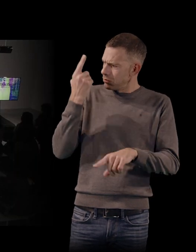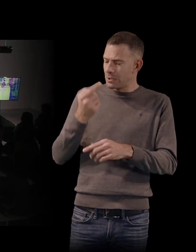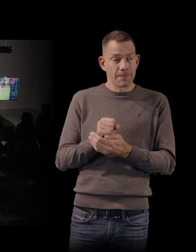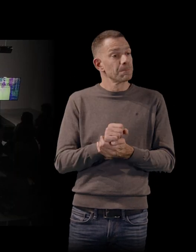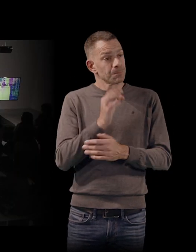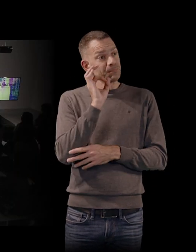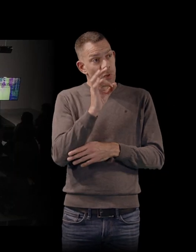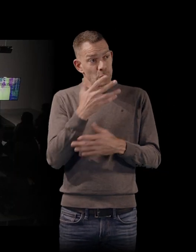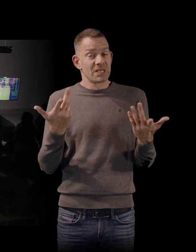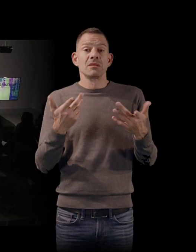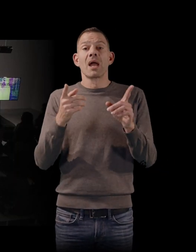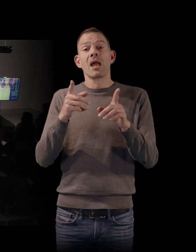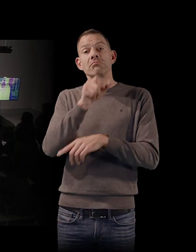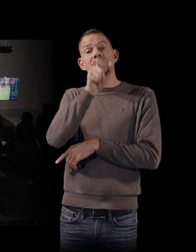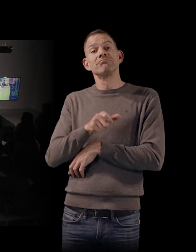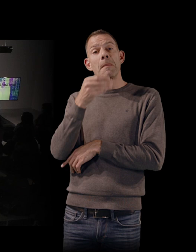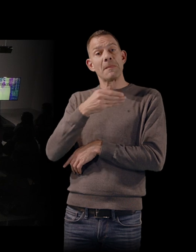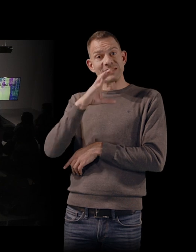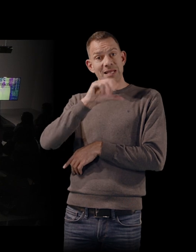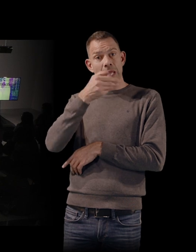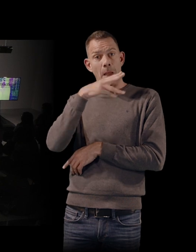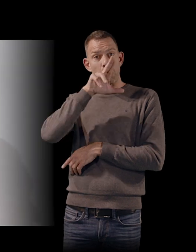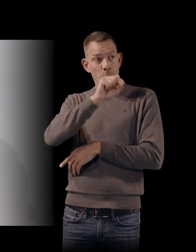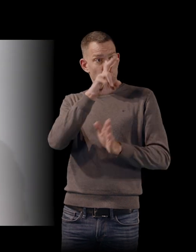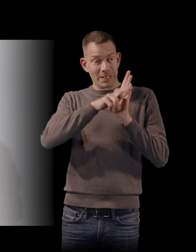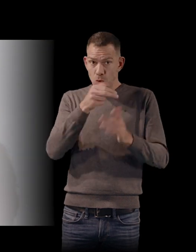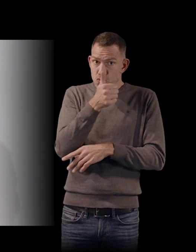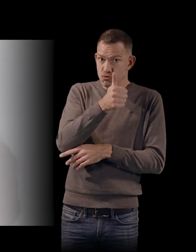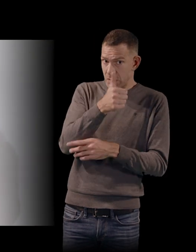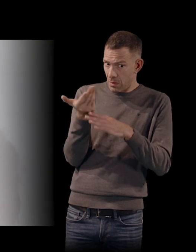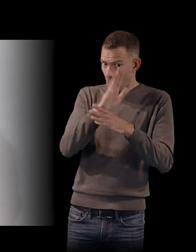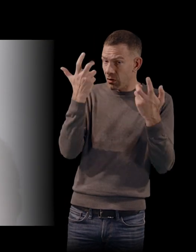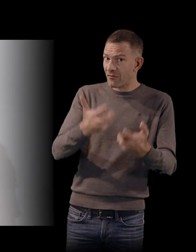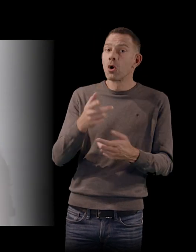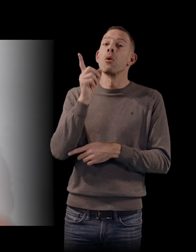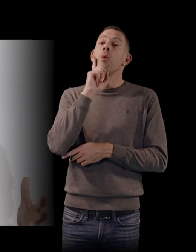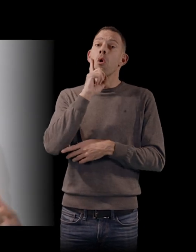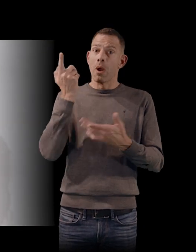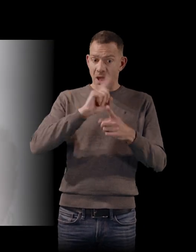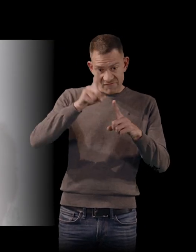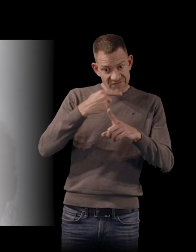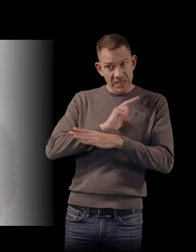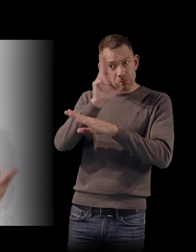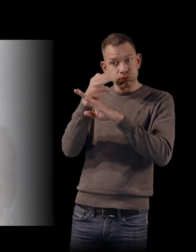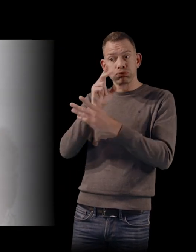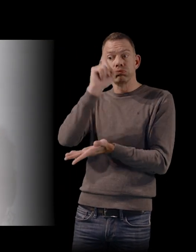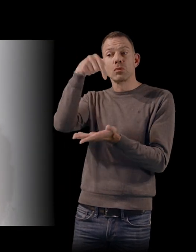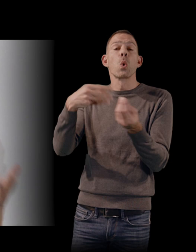en même temps, Marcel Camus lui-même a voulu un peu le montrer ça, puisqu'il tourne son film quand même dans les favelas. Alors, c'est une favela complètement